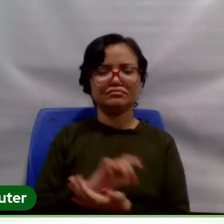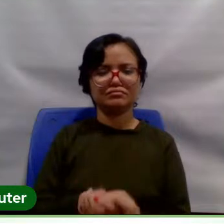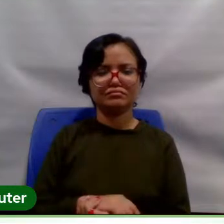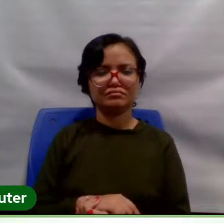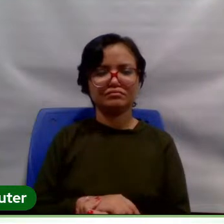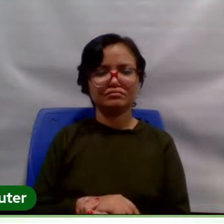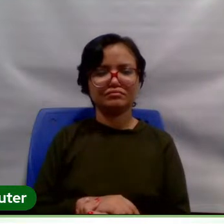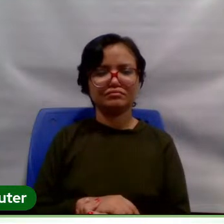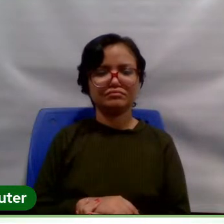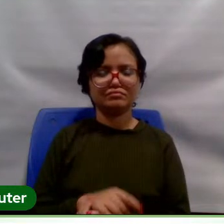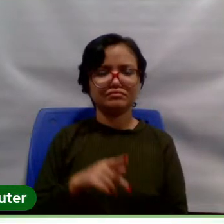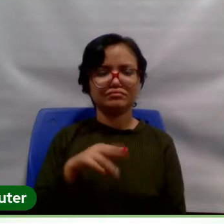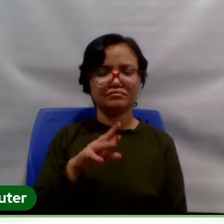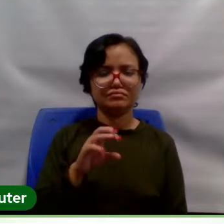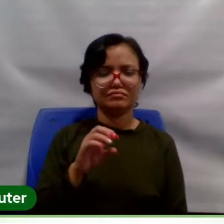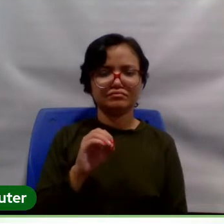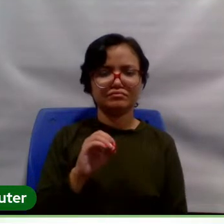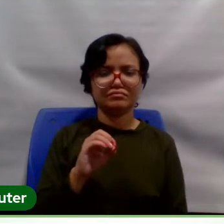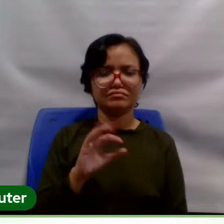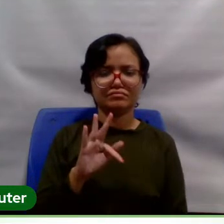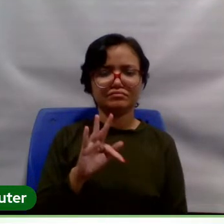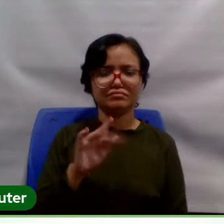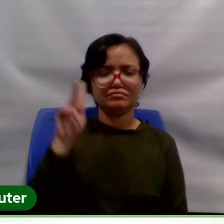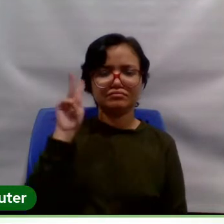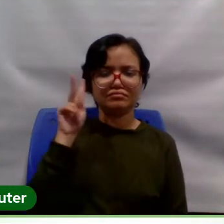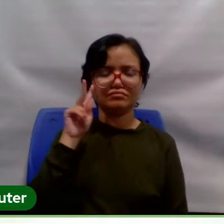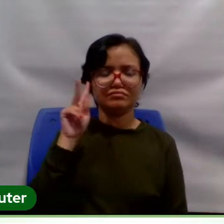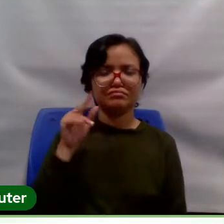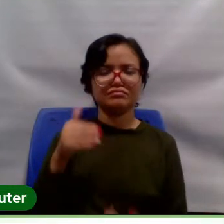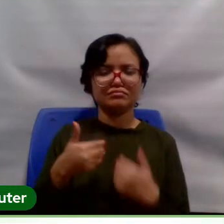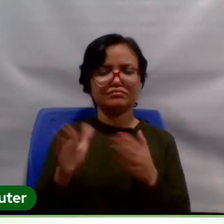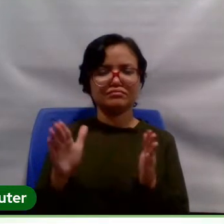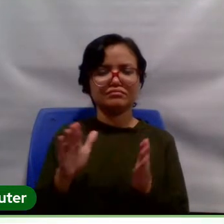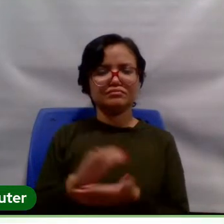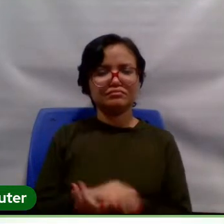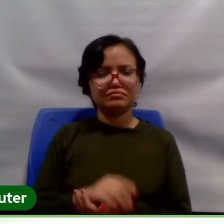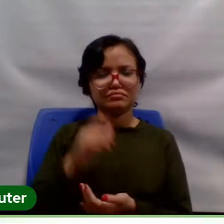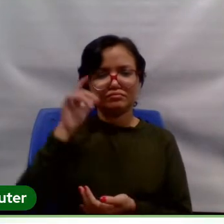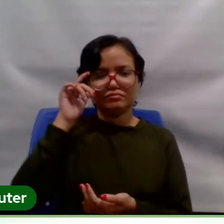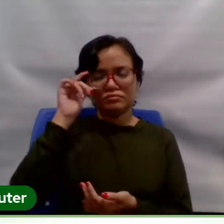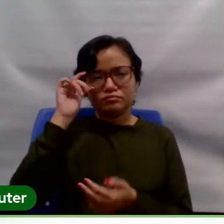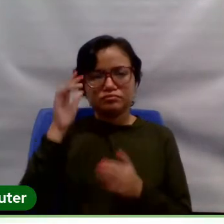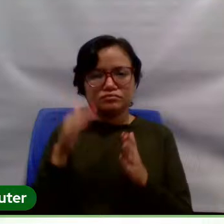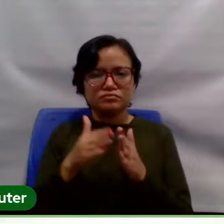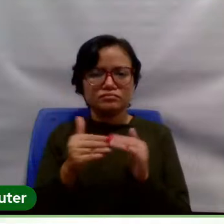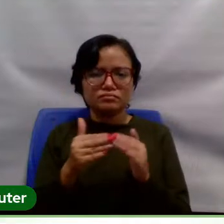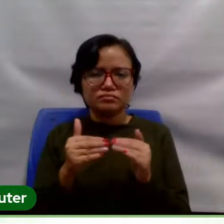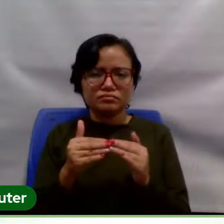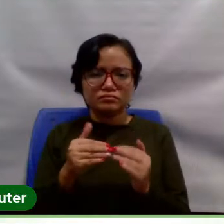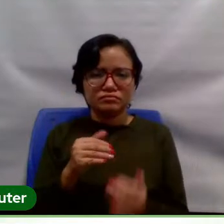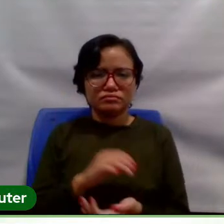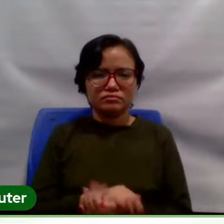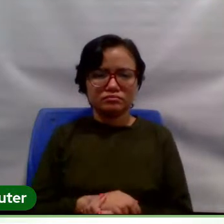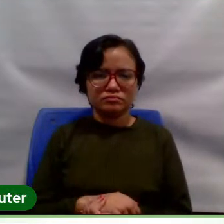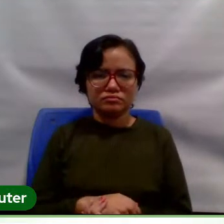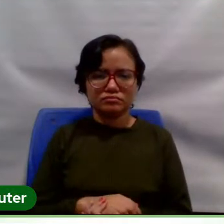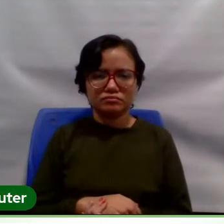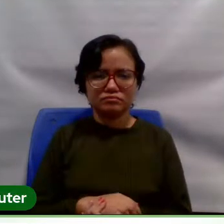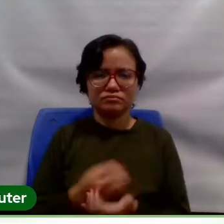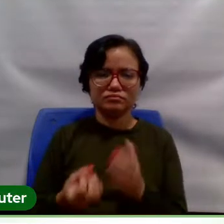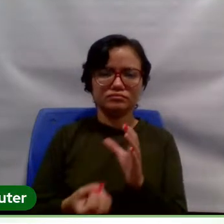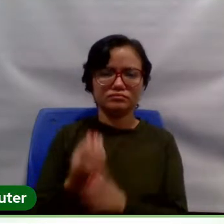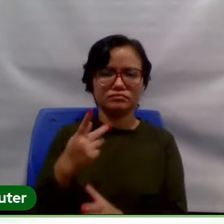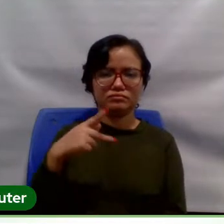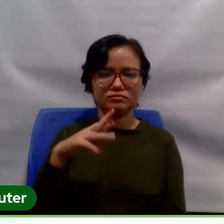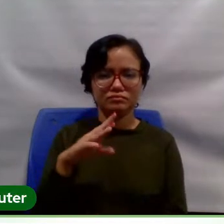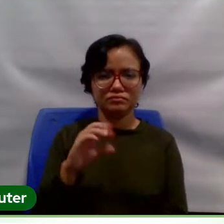do Prof. História do Prof. História, que tinha sido aberto, e eu pedi muito ao Maurílio, vamos implantar o Prof. História